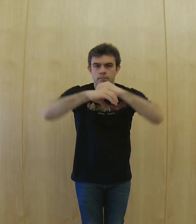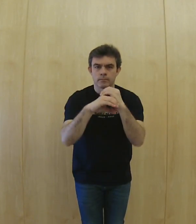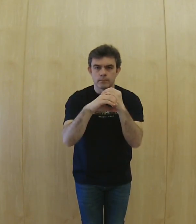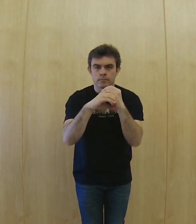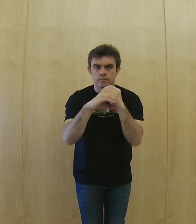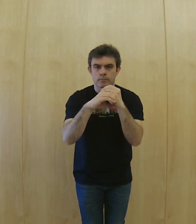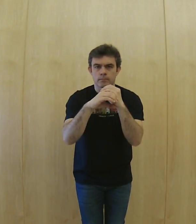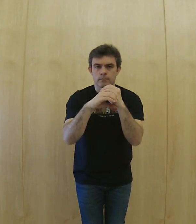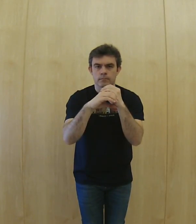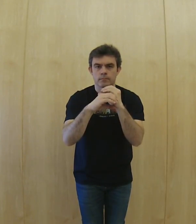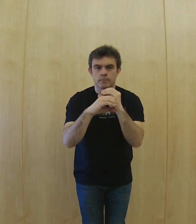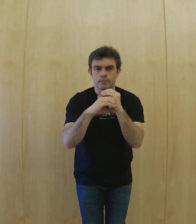amb focus,